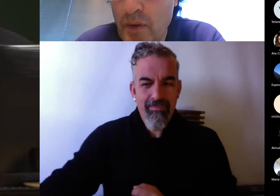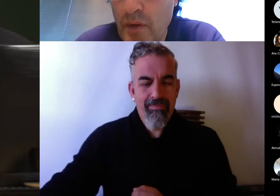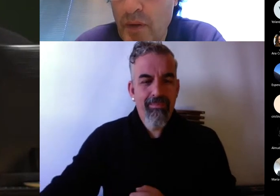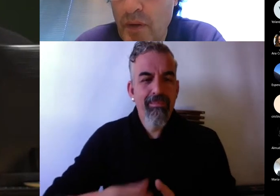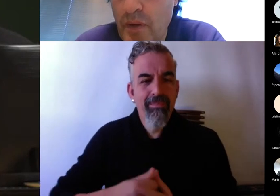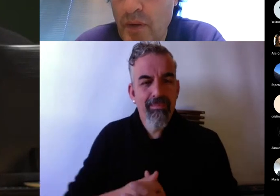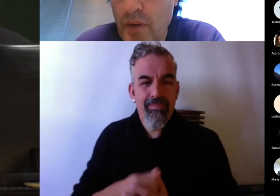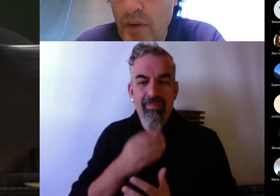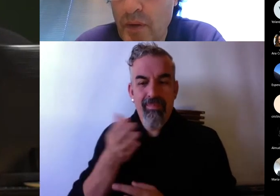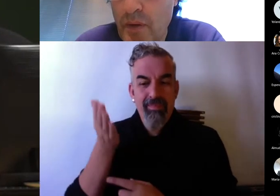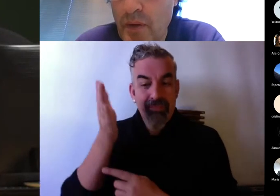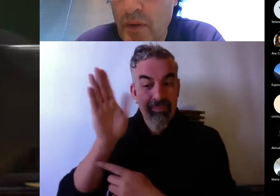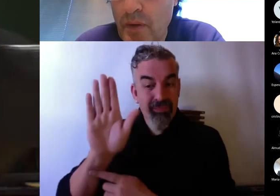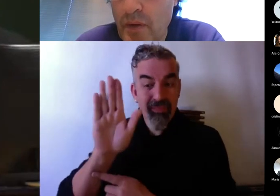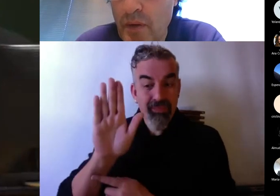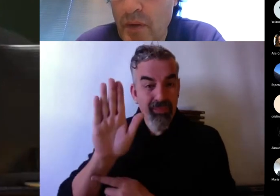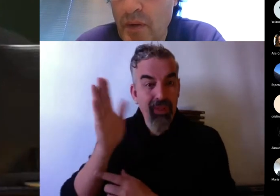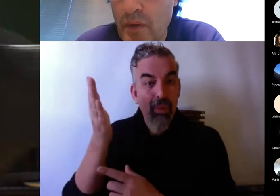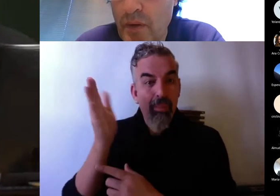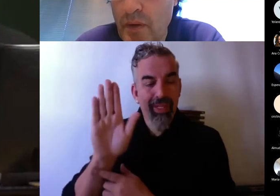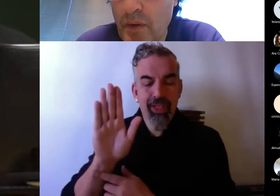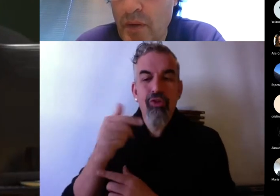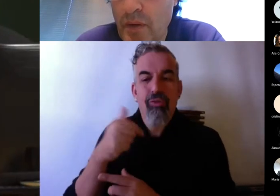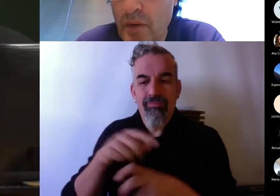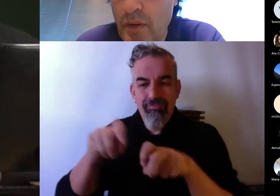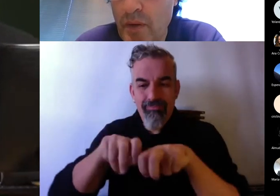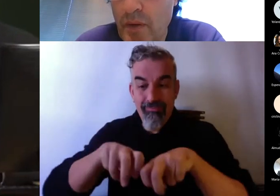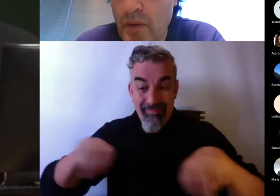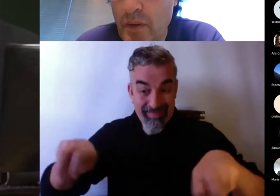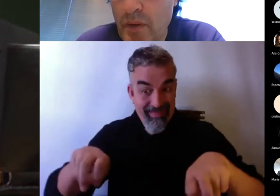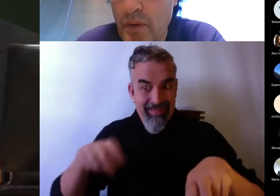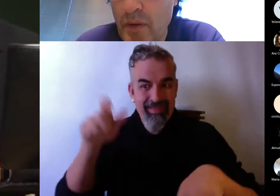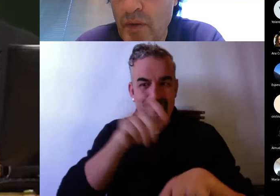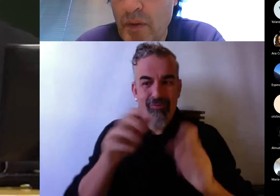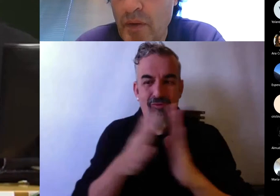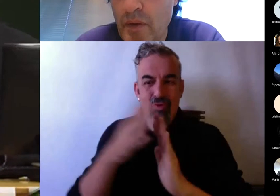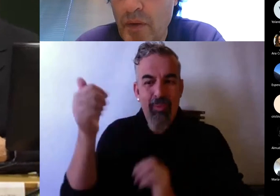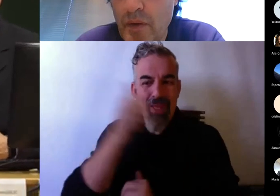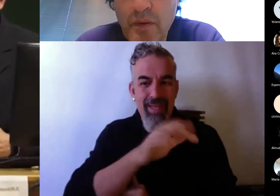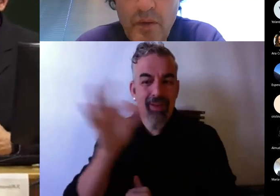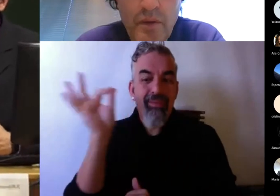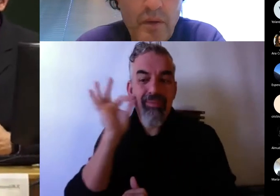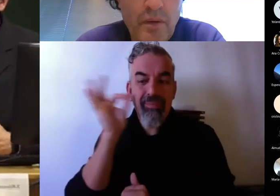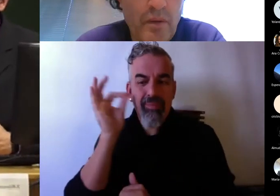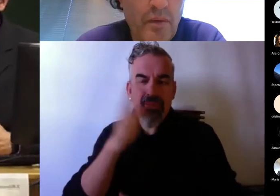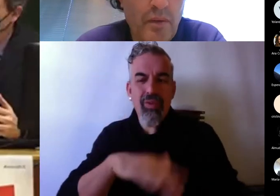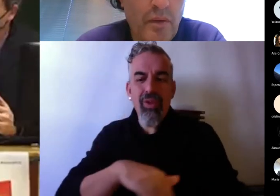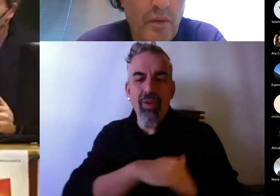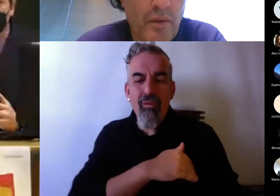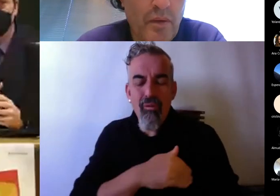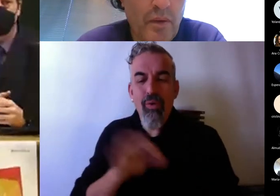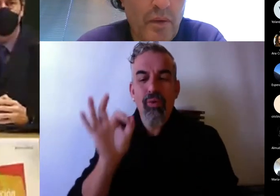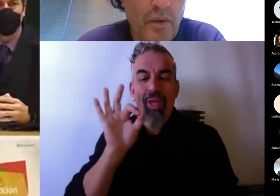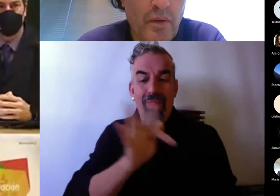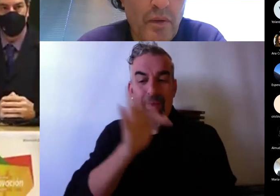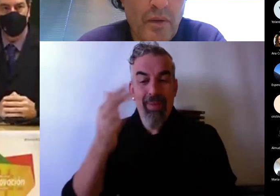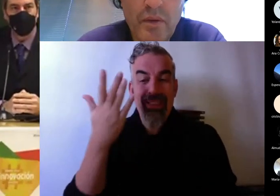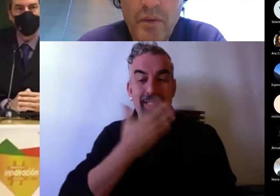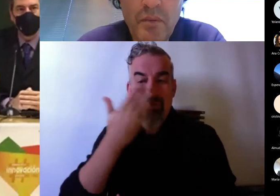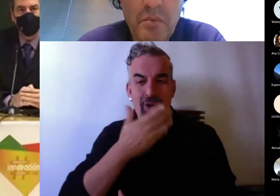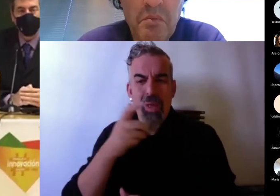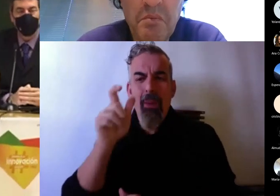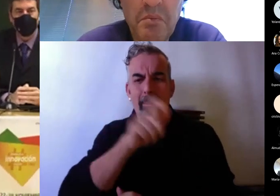Les presento rápidamente. Hemos querido tener una representación de todas las facultades y escuelas, por eso la mesa es un poco extensa,